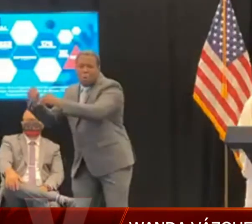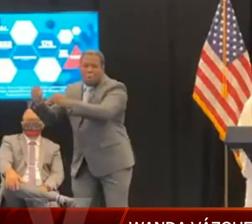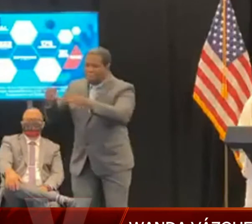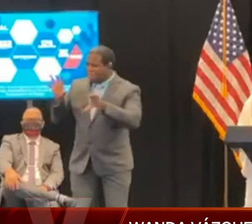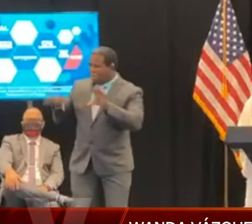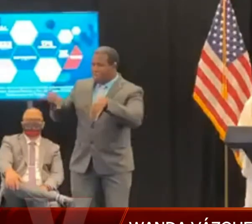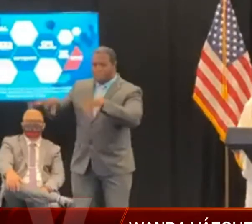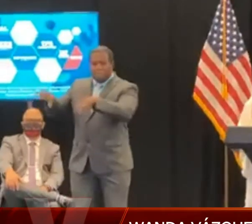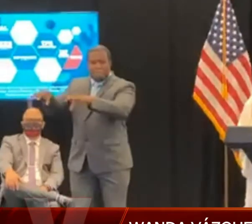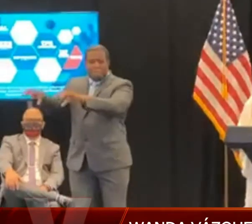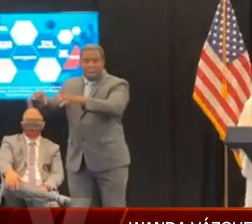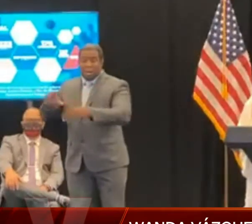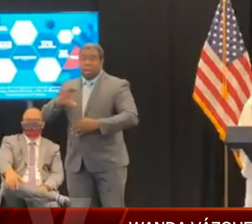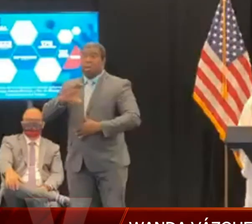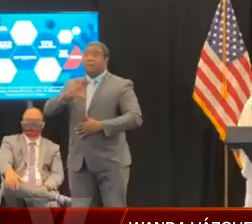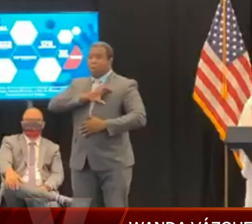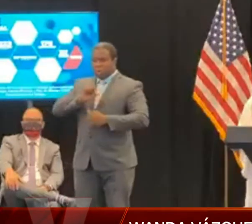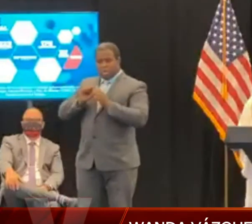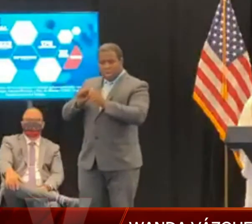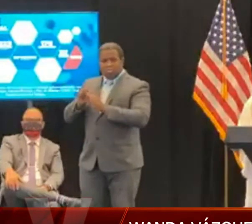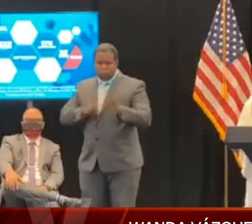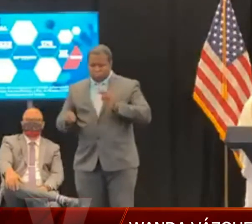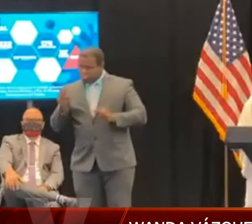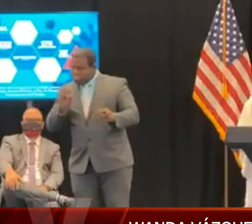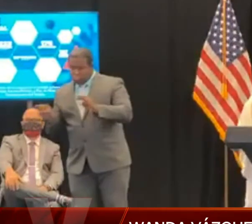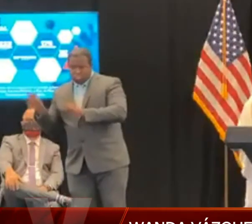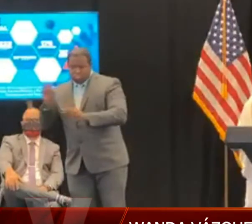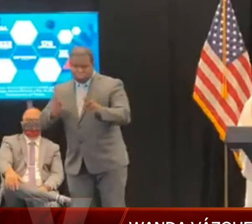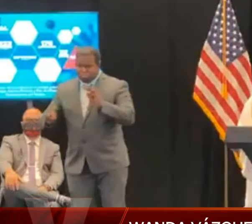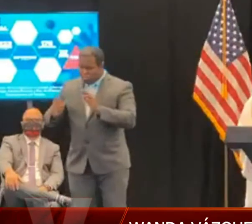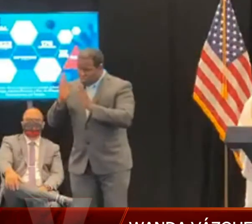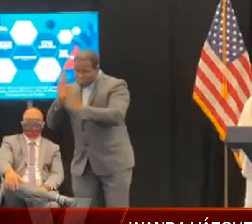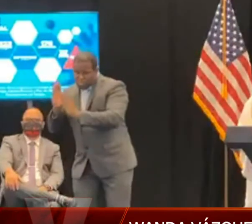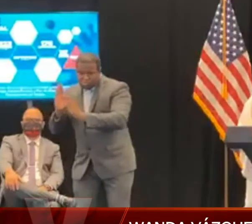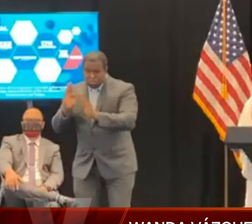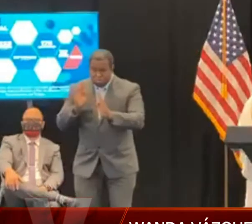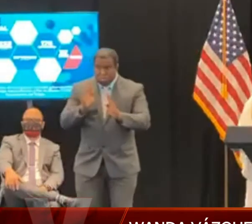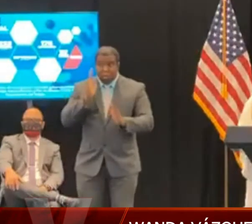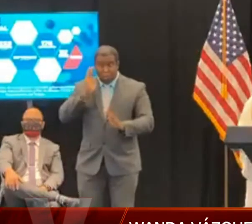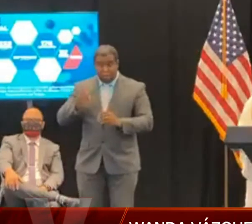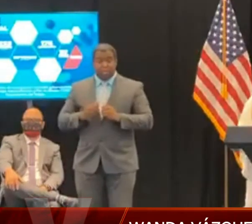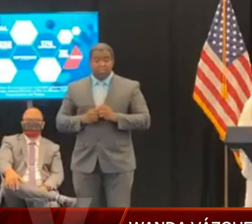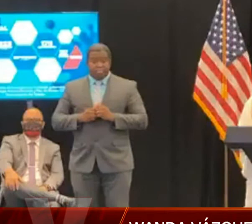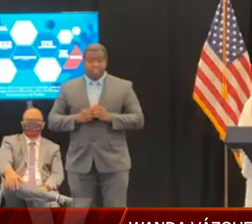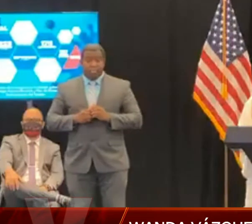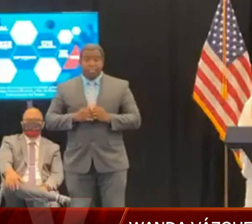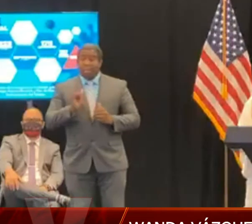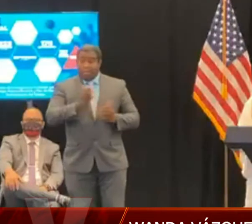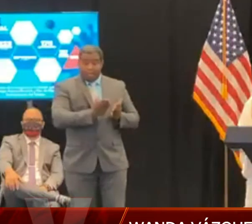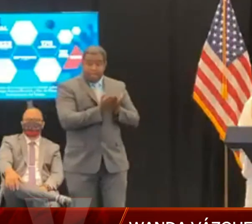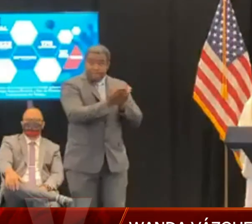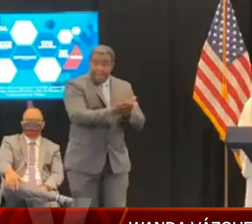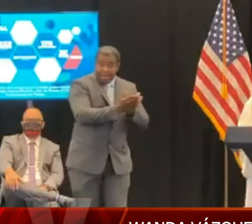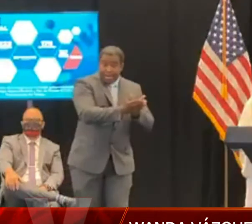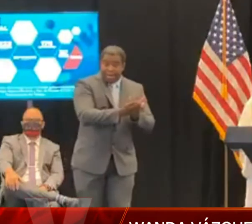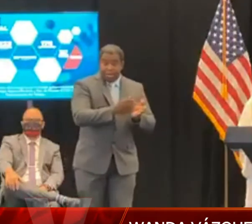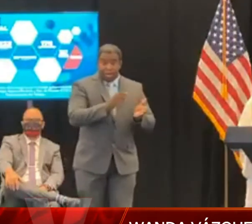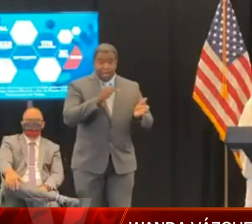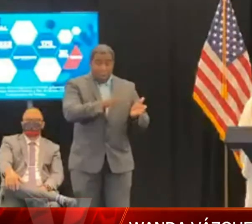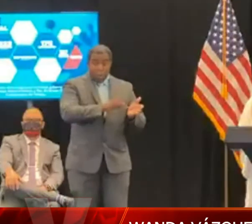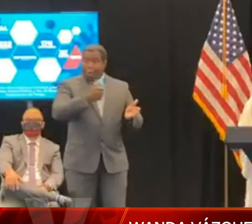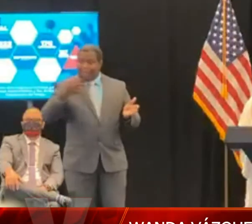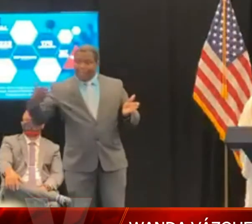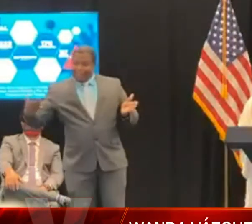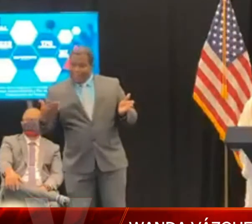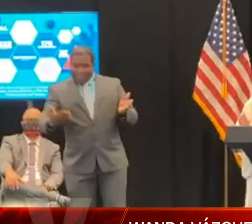pegar esos botes menos de 15 pies, esa persona se le radicarán cargos y será prohibido que